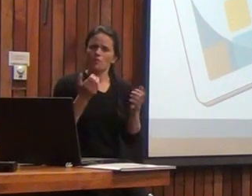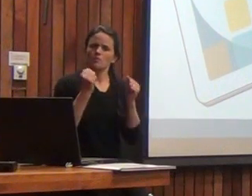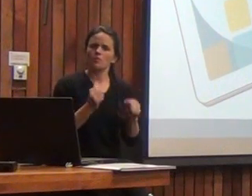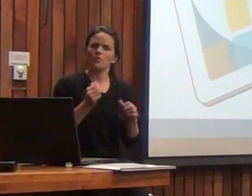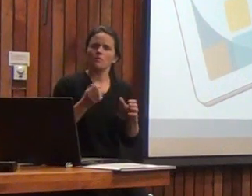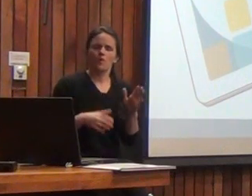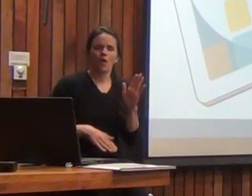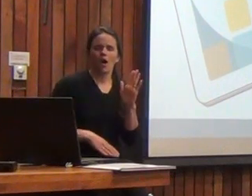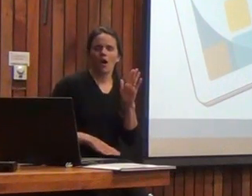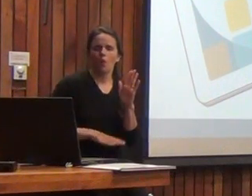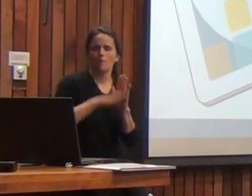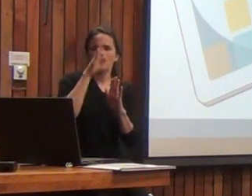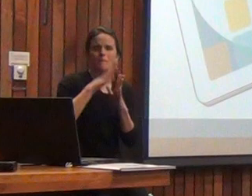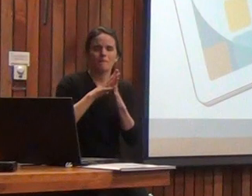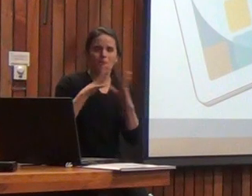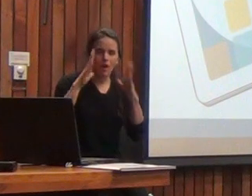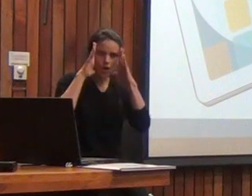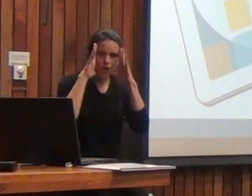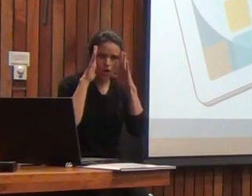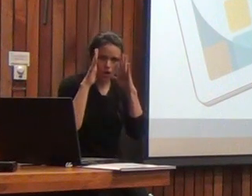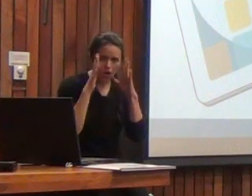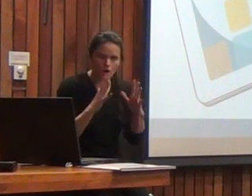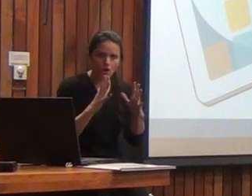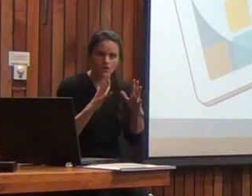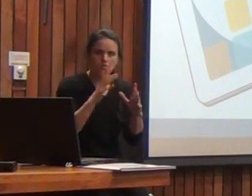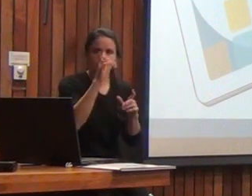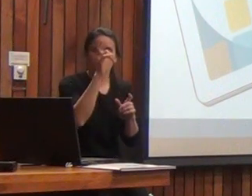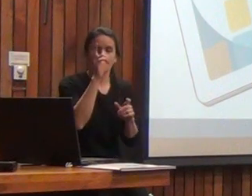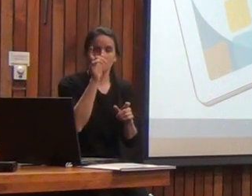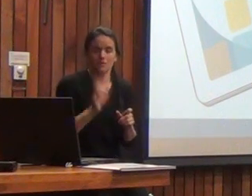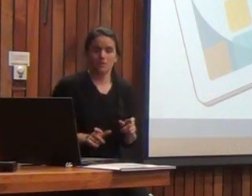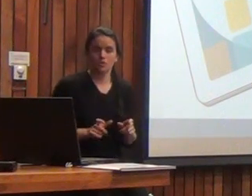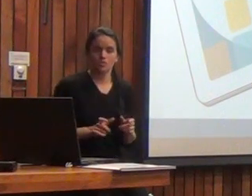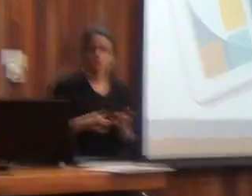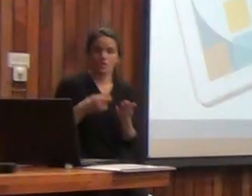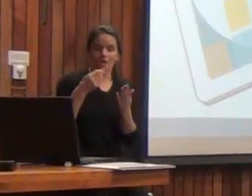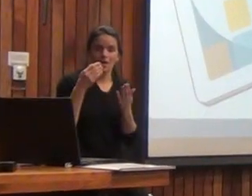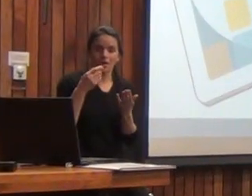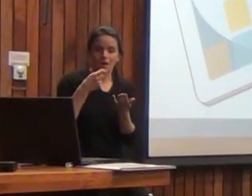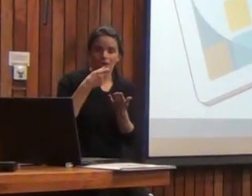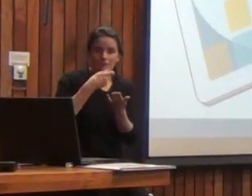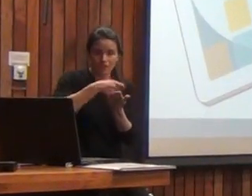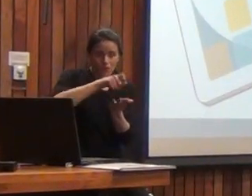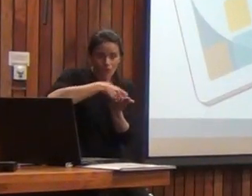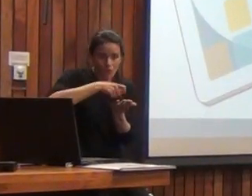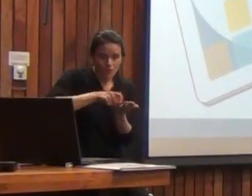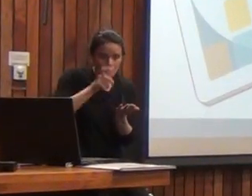podíamos aumentar la concentración de la persona que está tomando la prueba en la evaluación misma